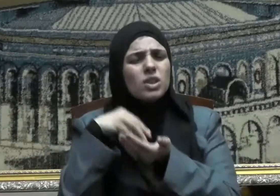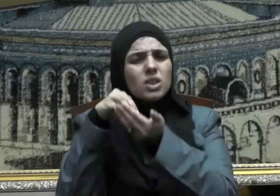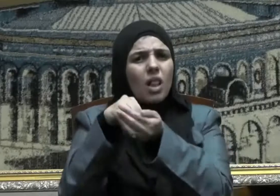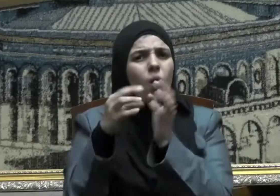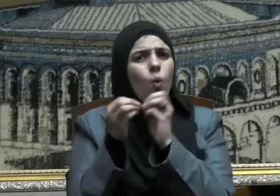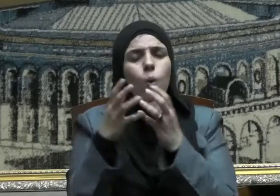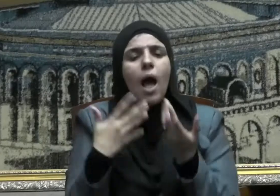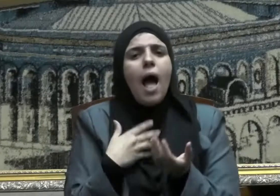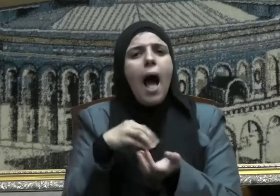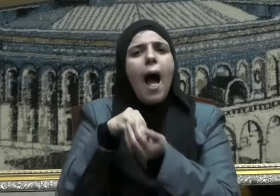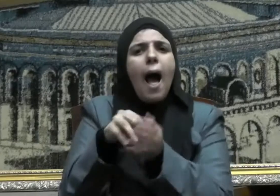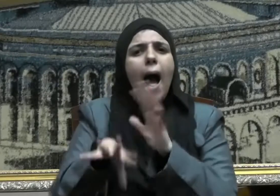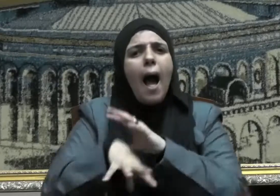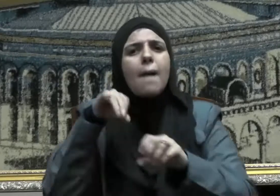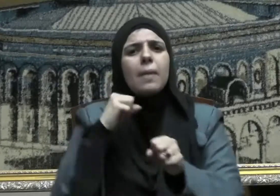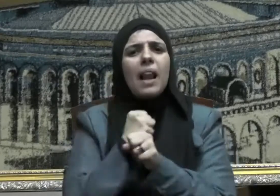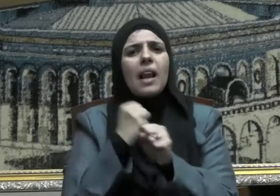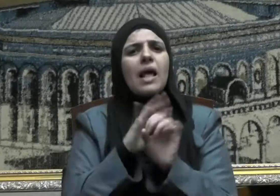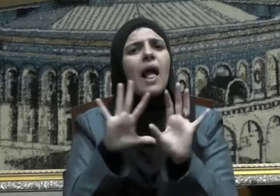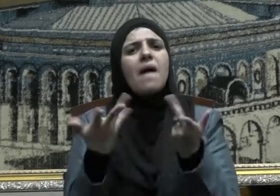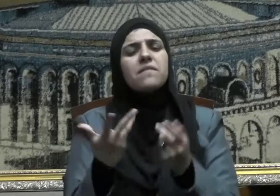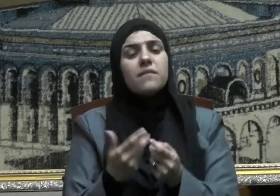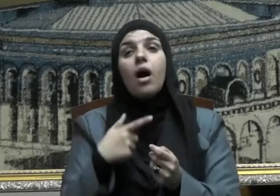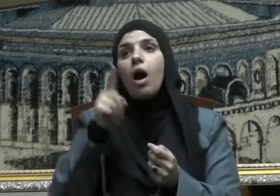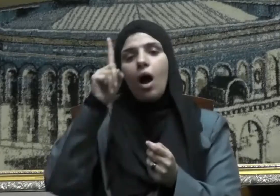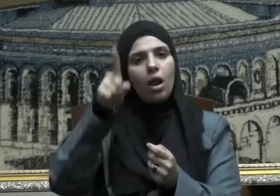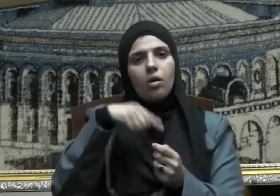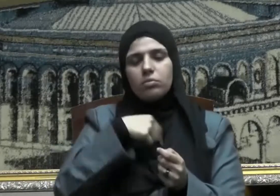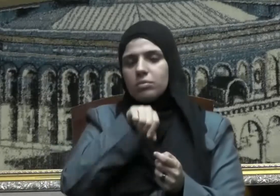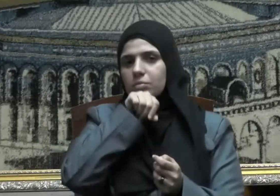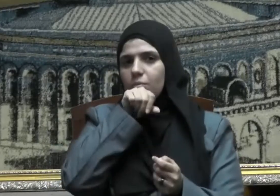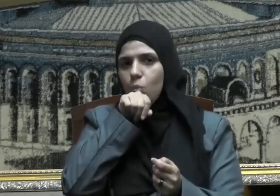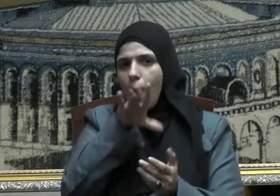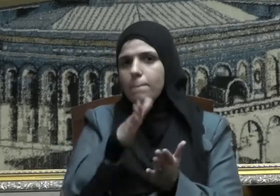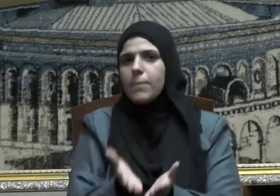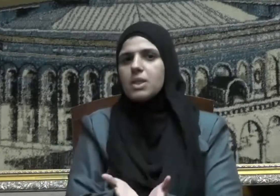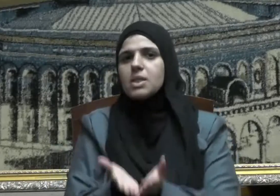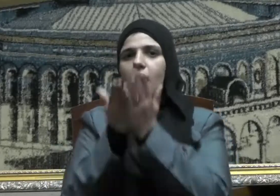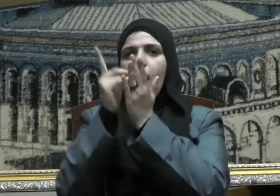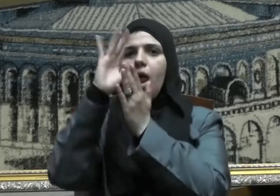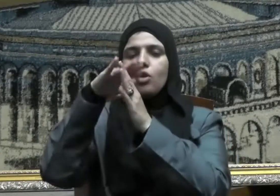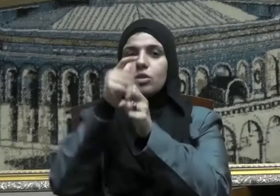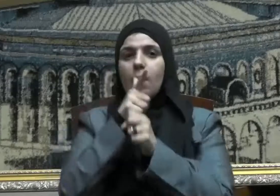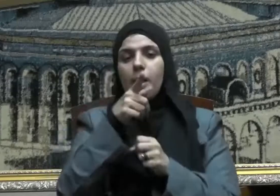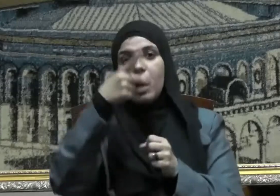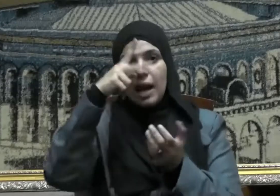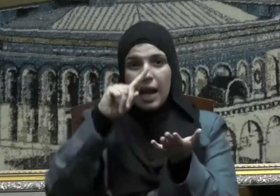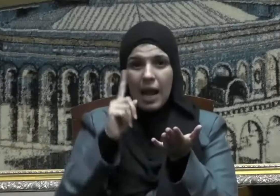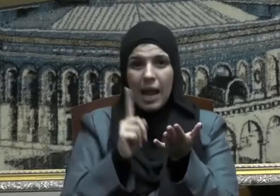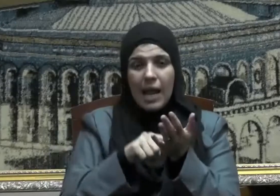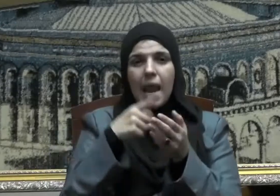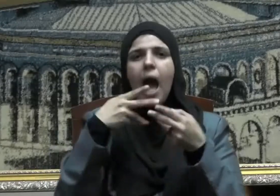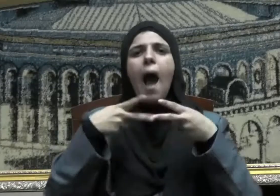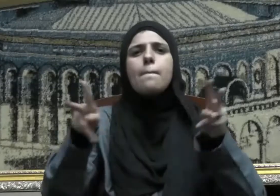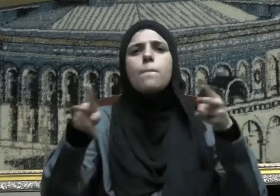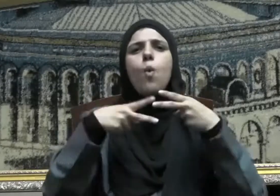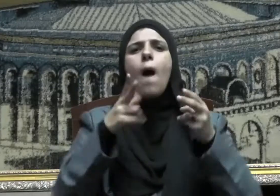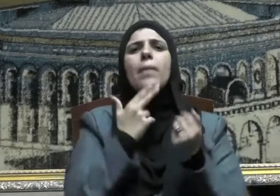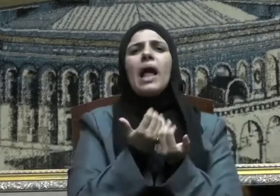صدقة نتصدق بها فقال صلى الله عليه وسلم إن أبواب